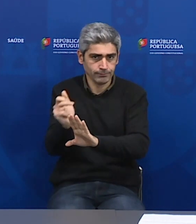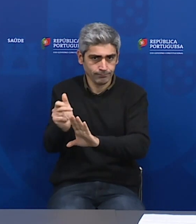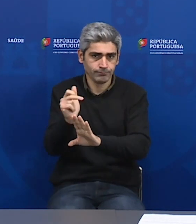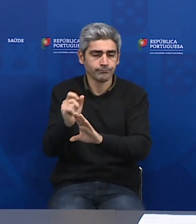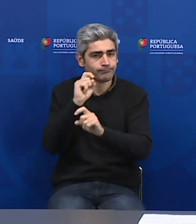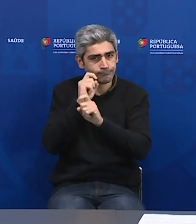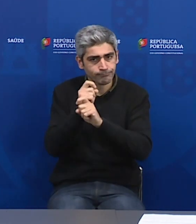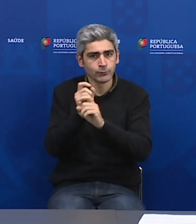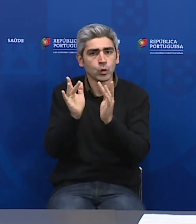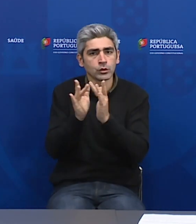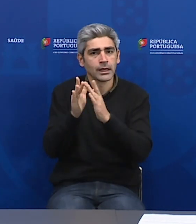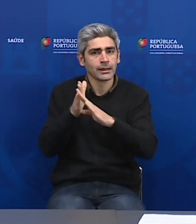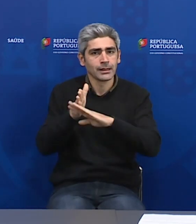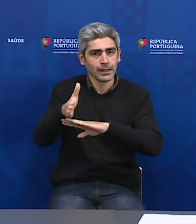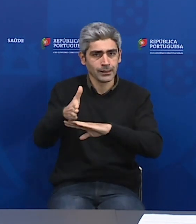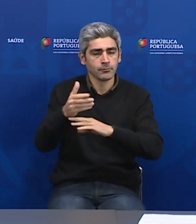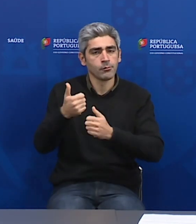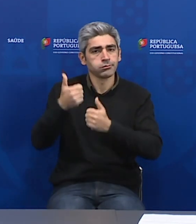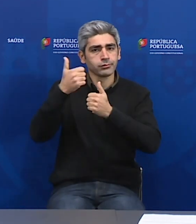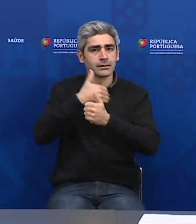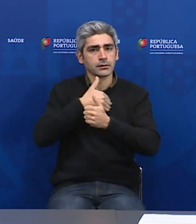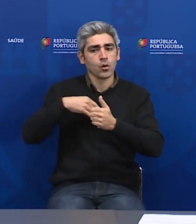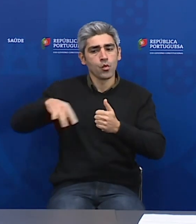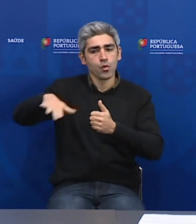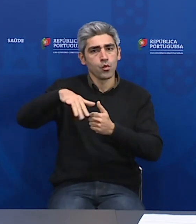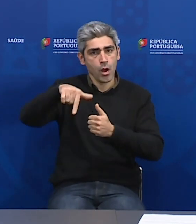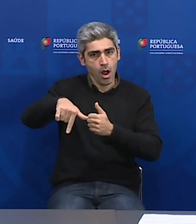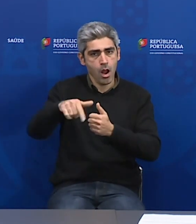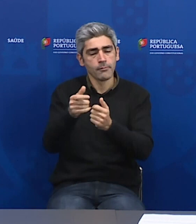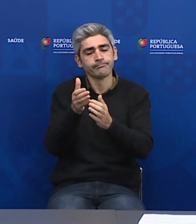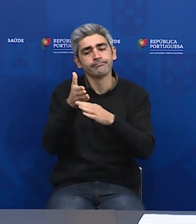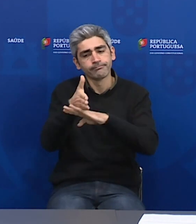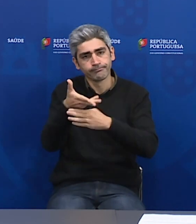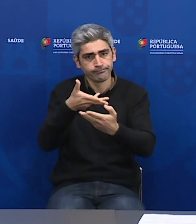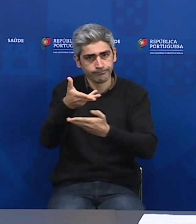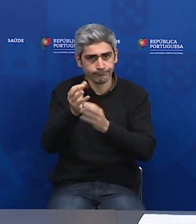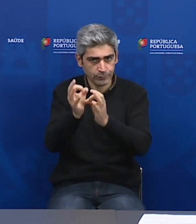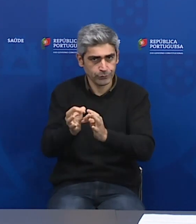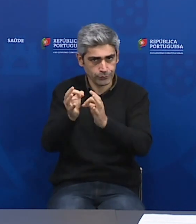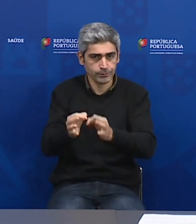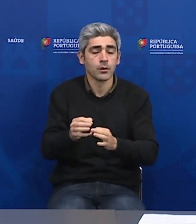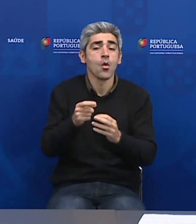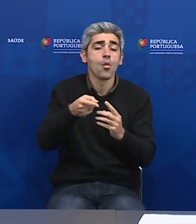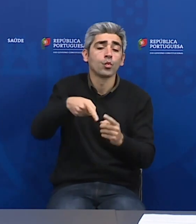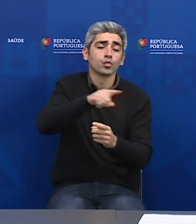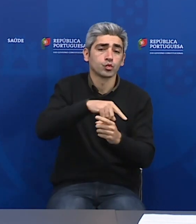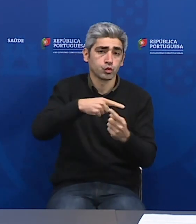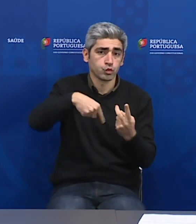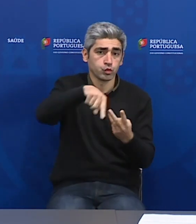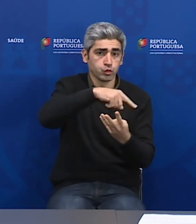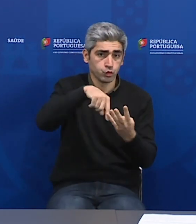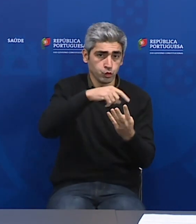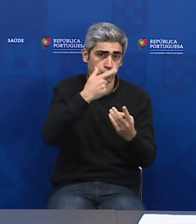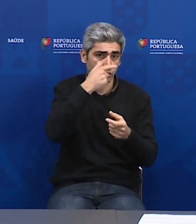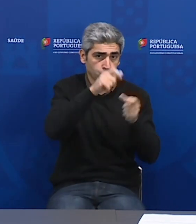contacto direto pela Autoridade de Saúde Local. Quanto aos demais passageiros, está em curso uma